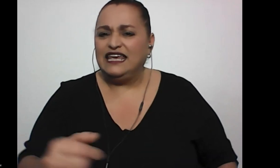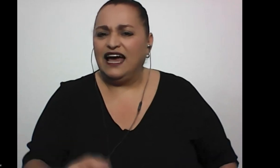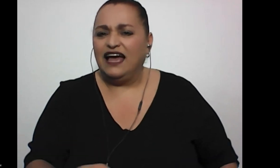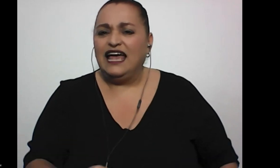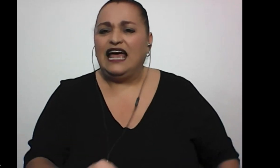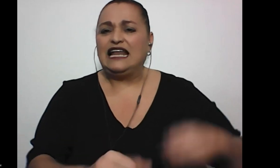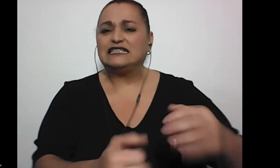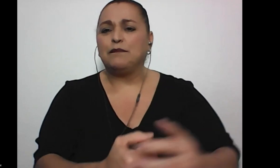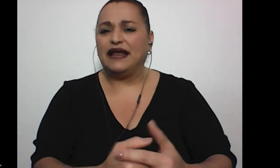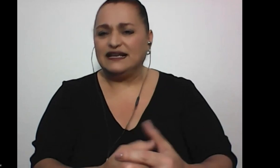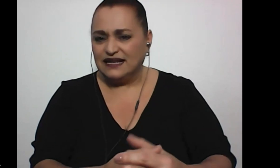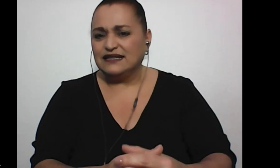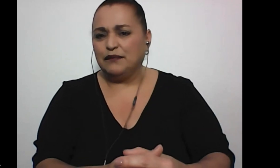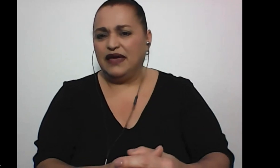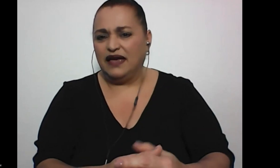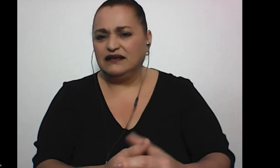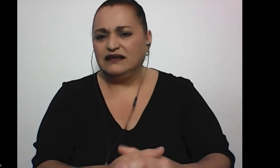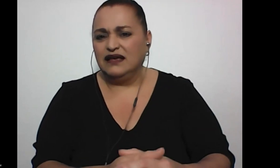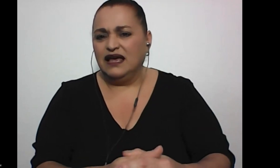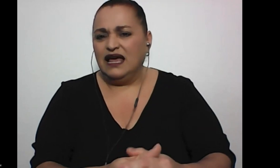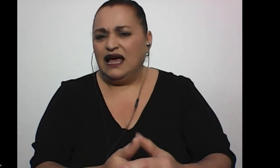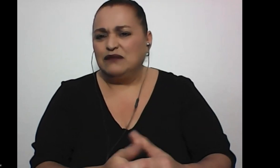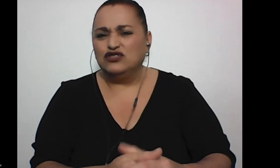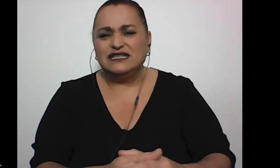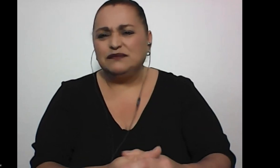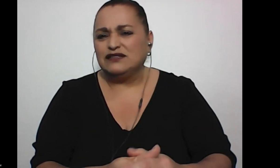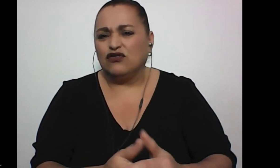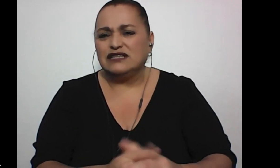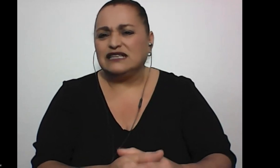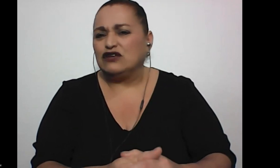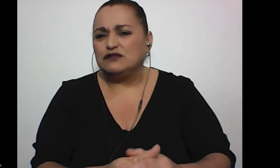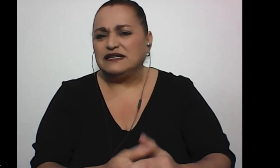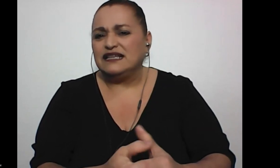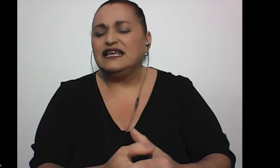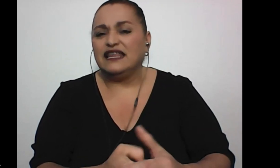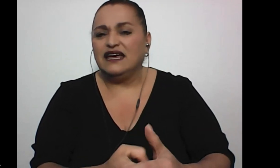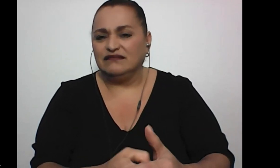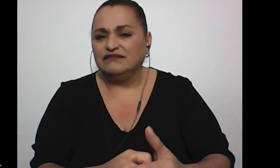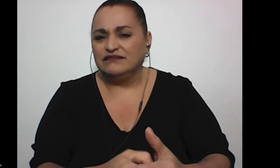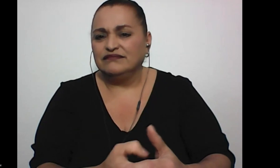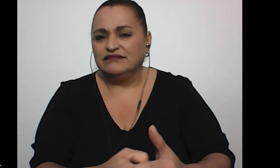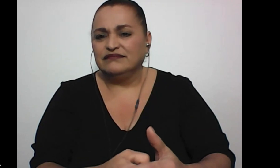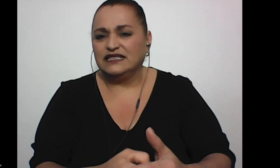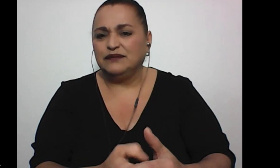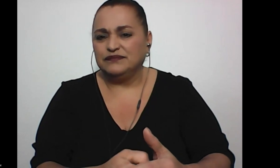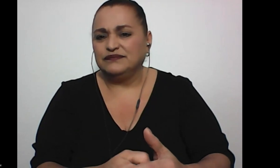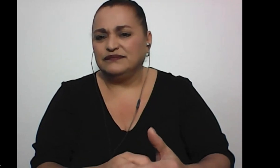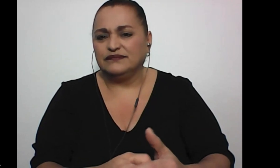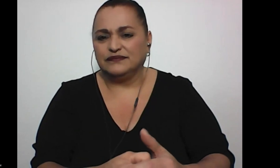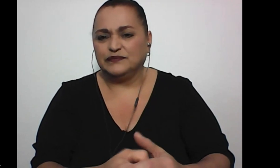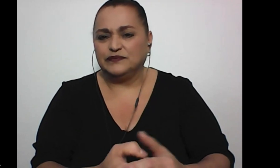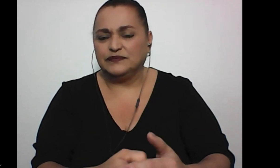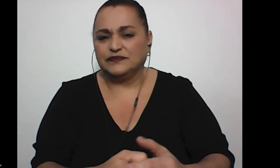el día a día, en las empresas también, muchísimas cosas que nos pasan día a día. Sí.